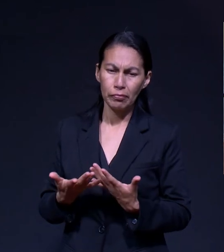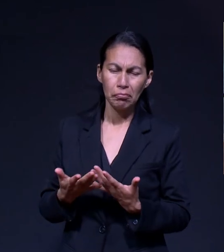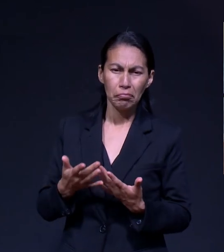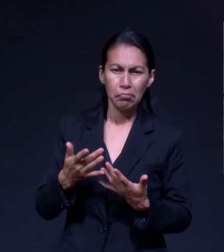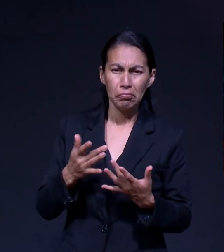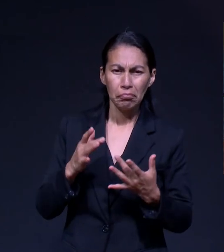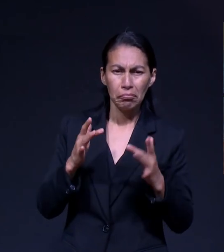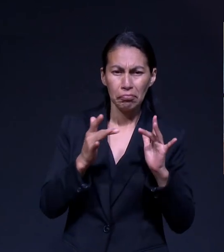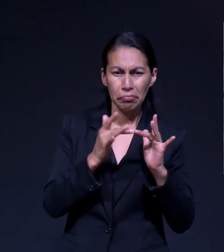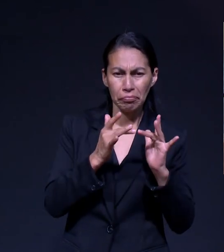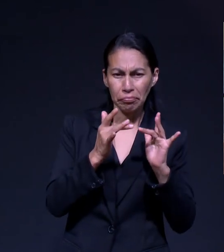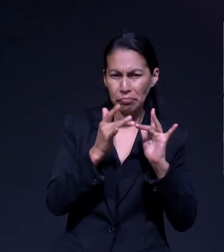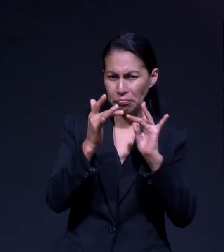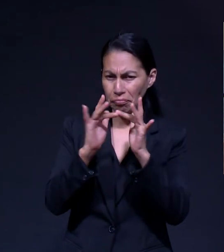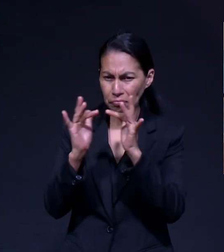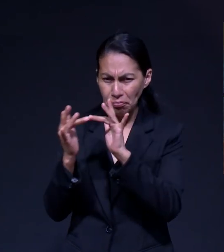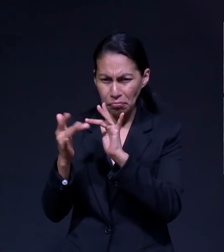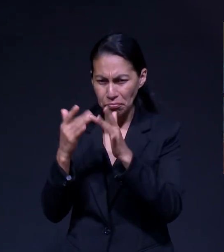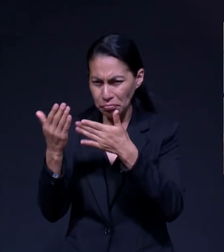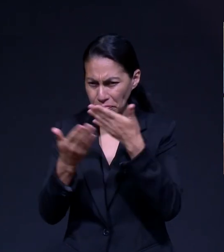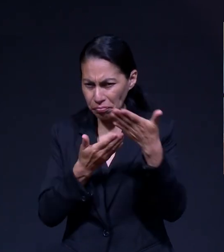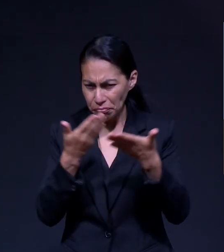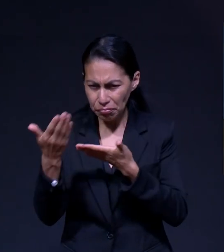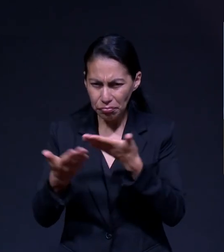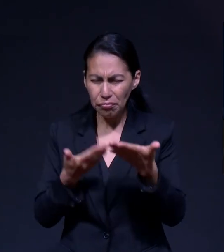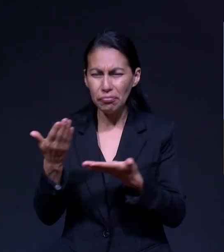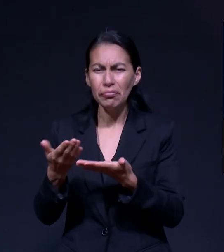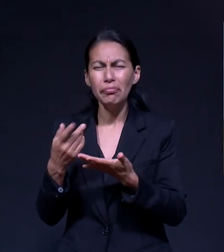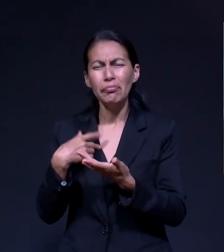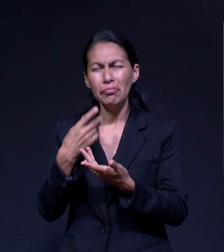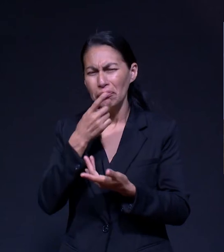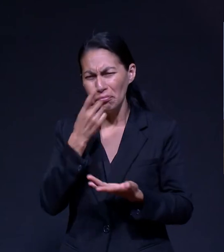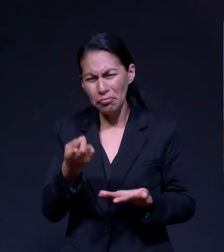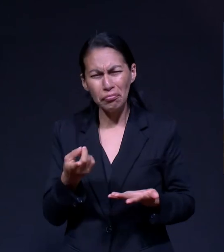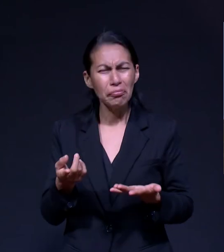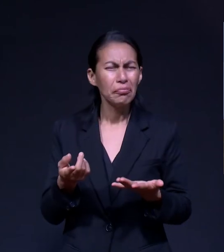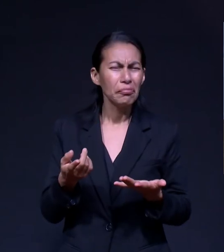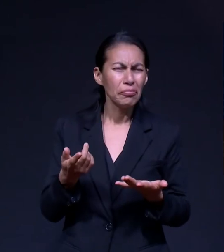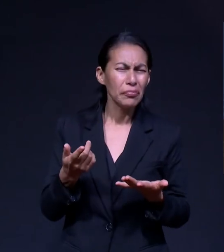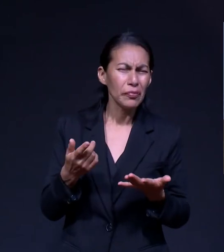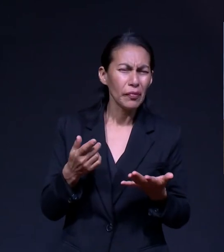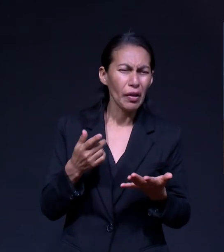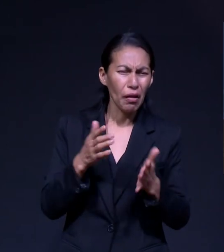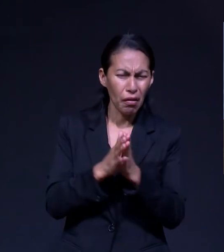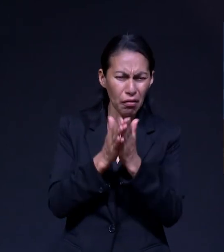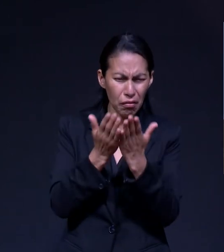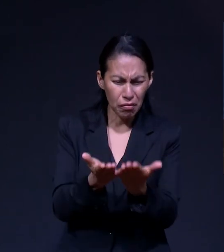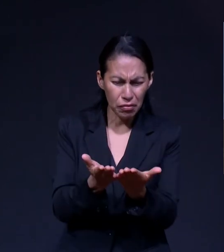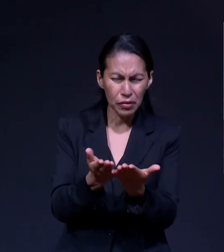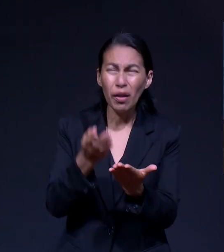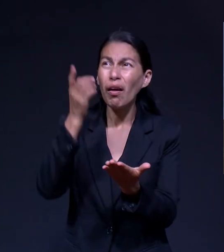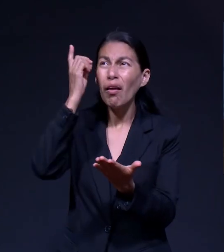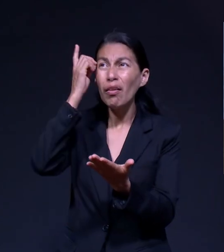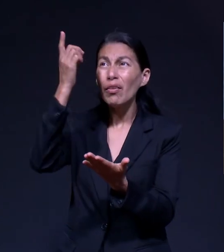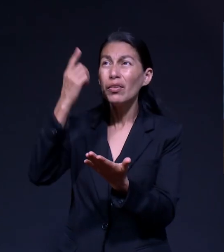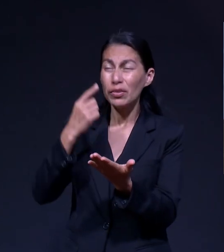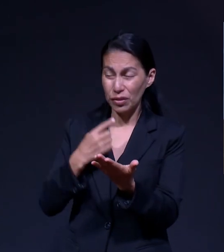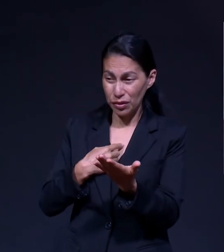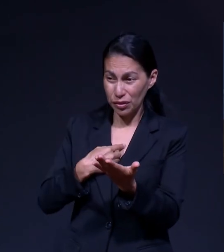Gusta Estar Y Compartir Cosas De Este Tipo También Y Era Genial Sentía Que Era Yo Y Era Yo Con Dios Y Podía Transmitir